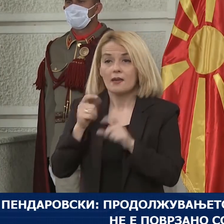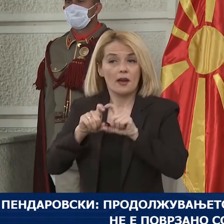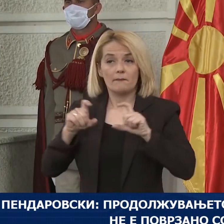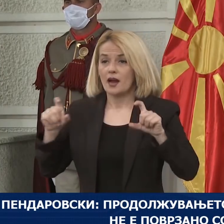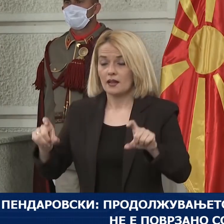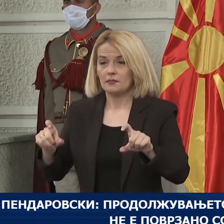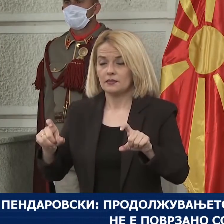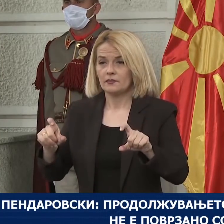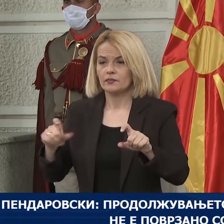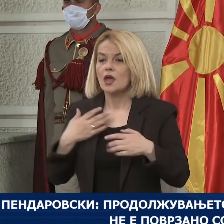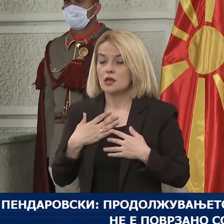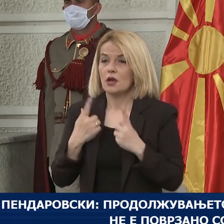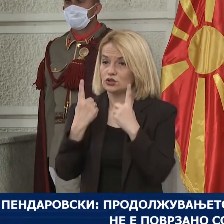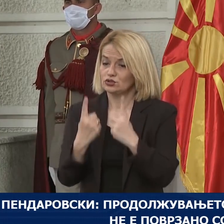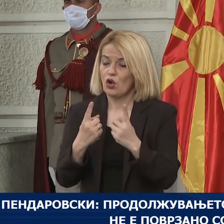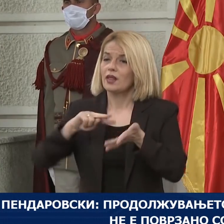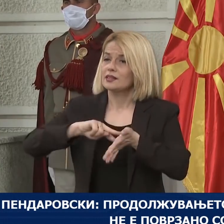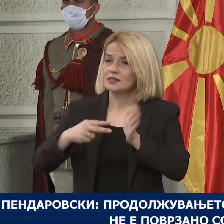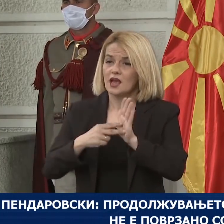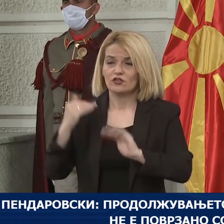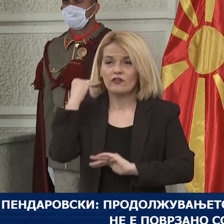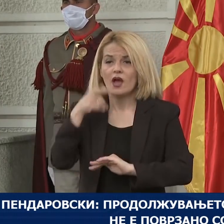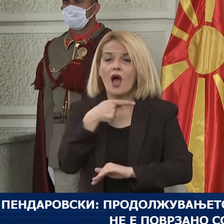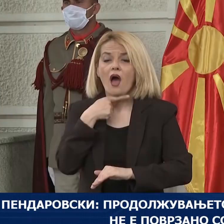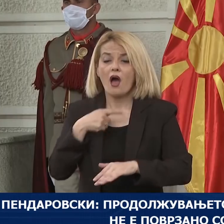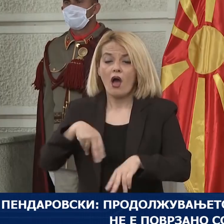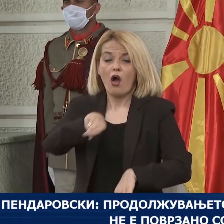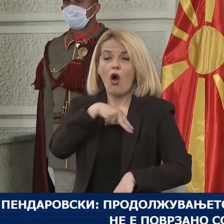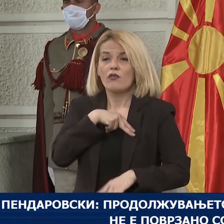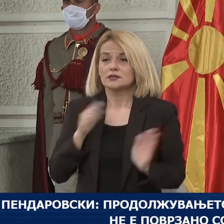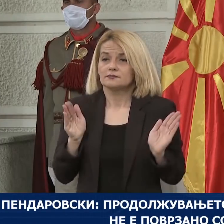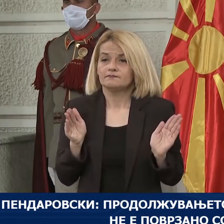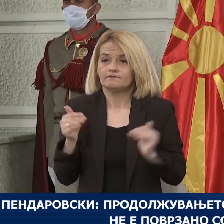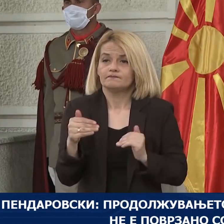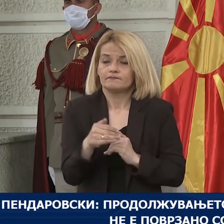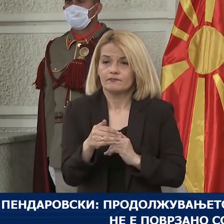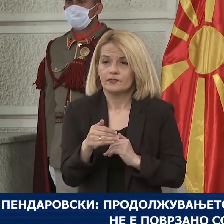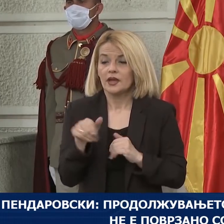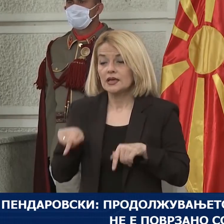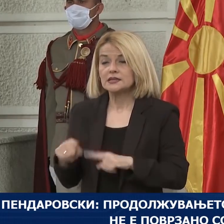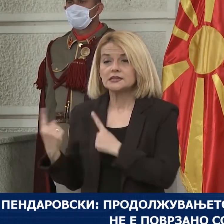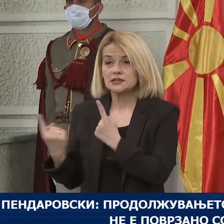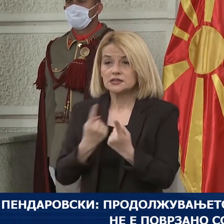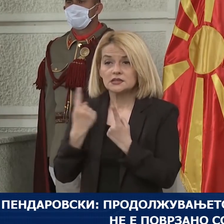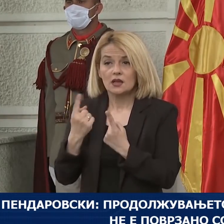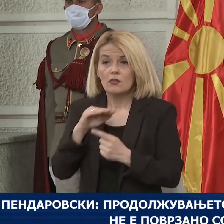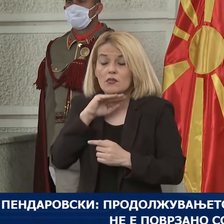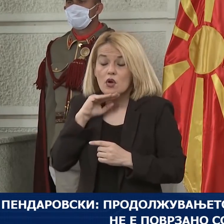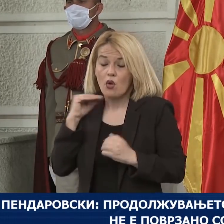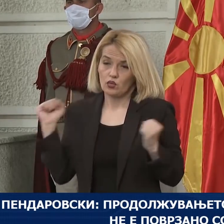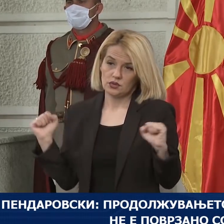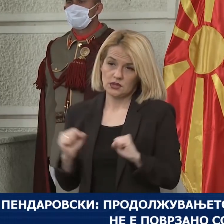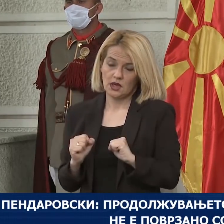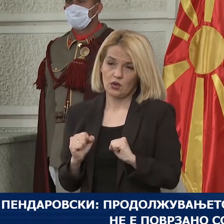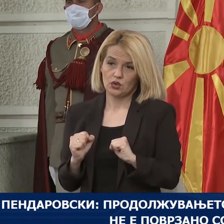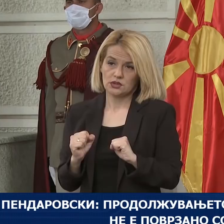Постои техничка влада која има лимитирани овластувања. Ситуацијата е премногу сериозна.